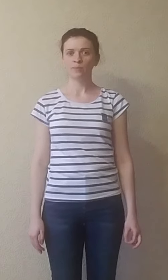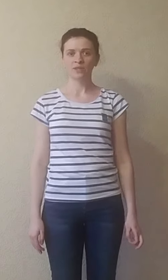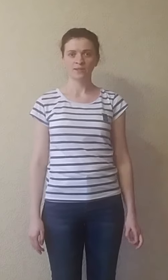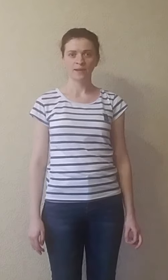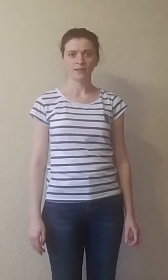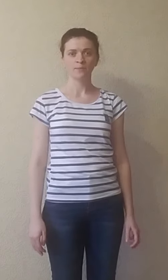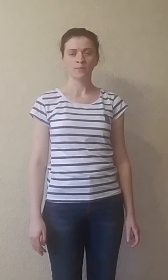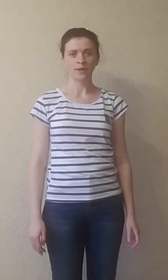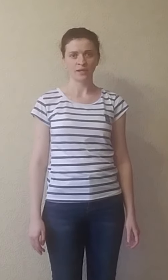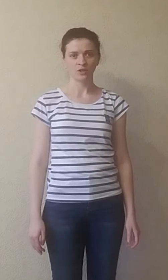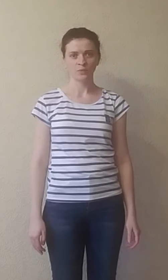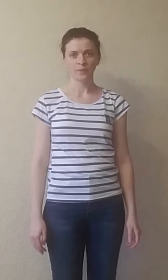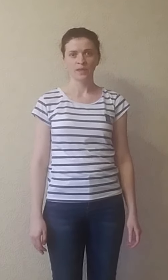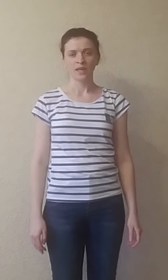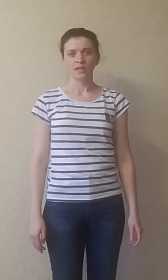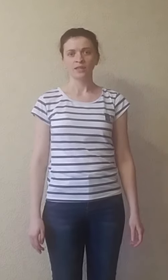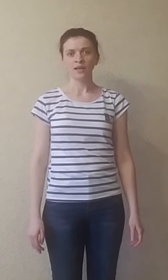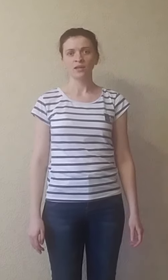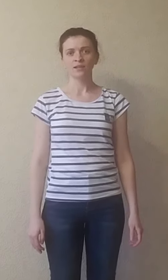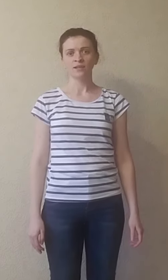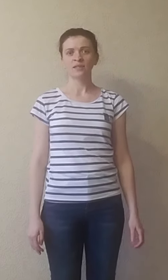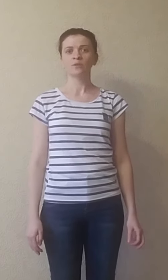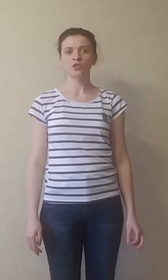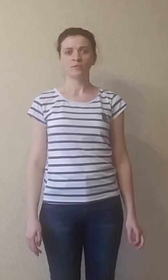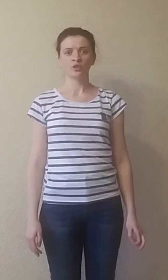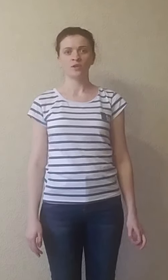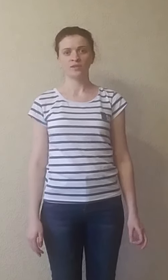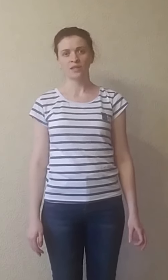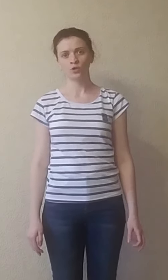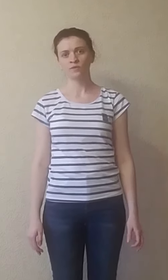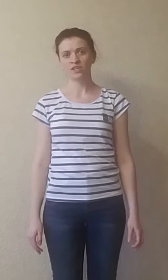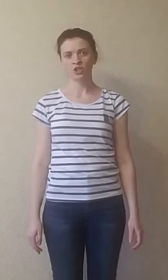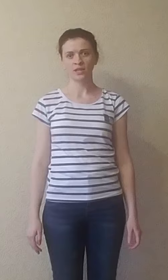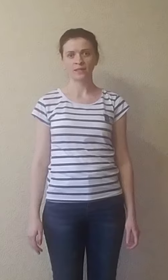под названием мяч. Итак, запишите, пожалуйста, следующее выражение.